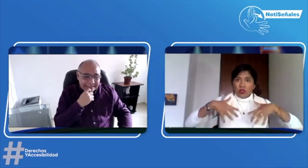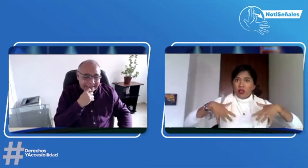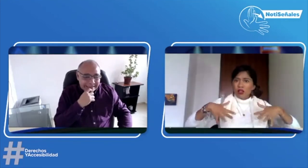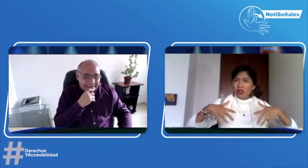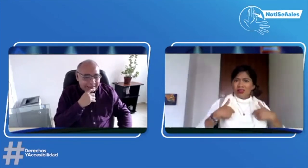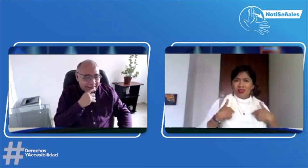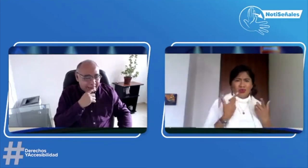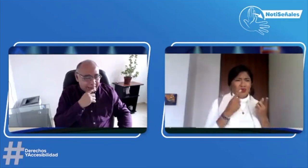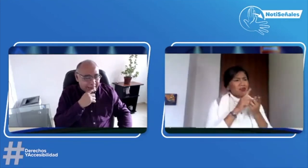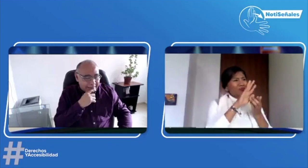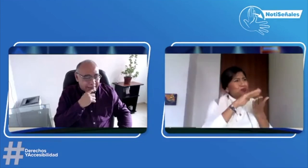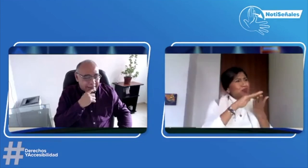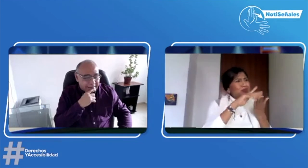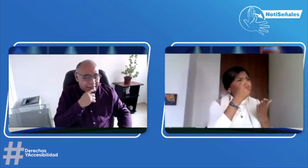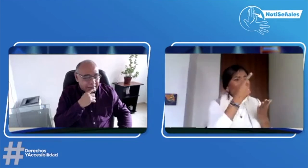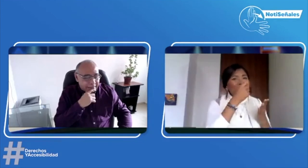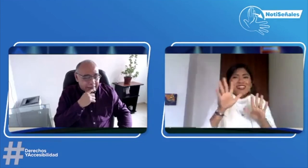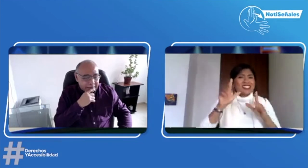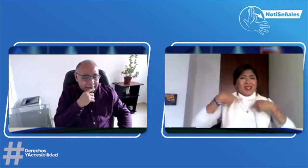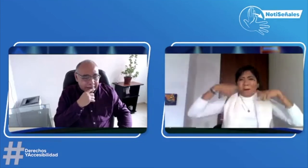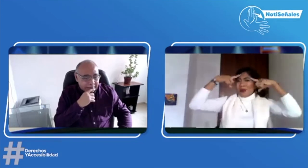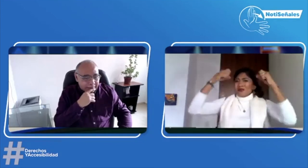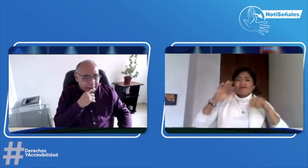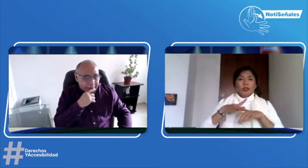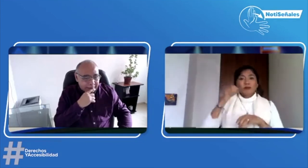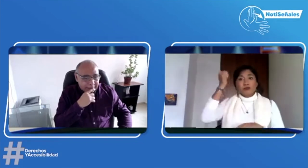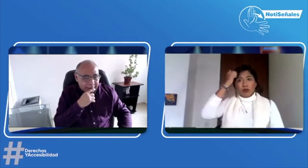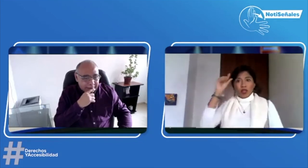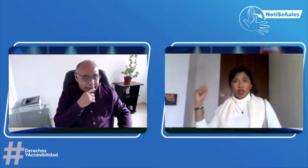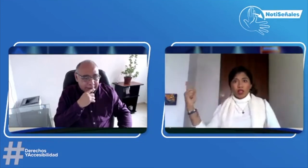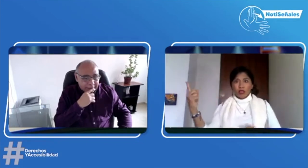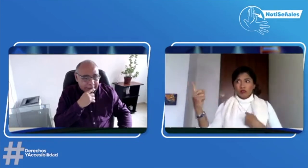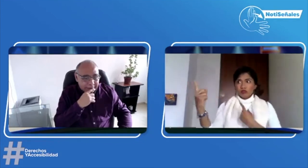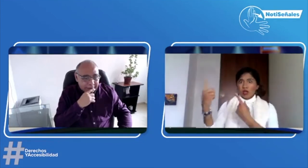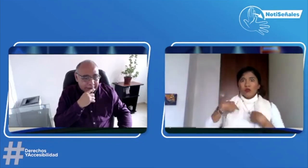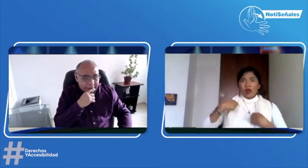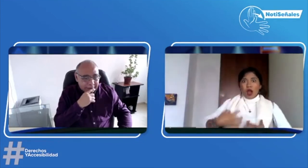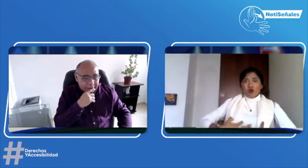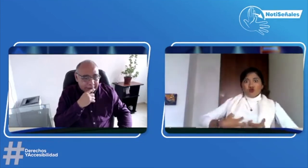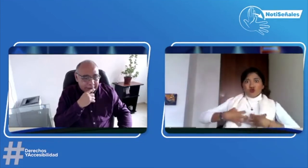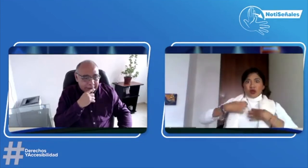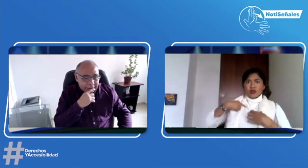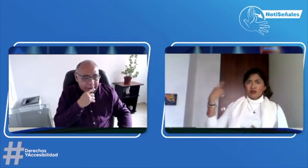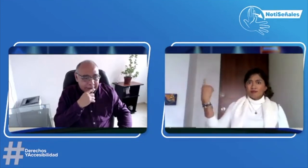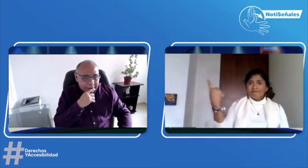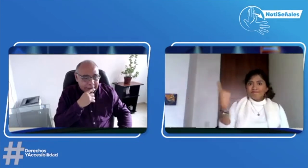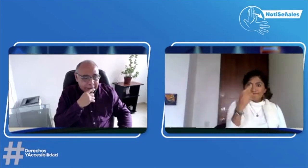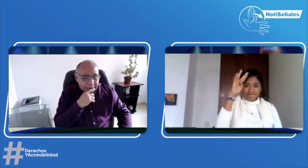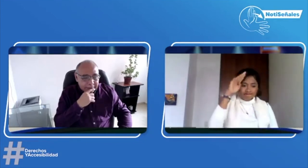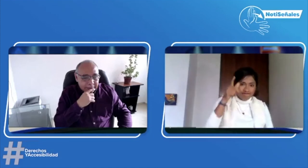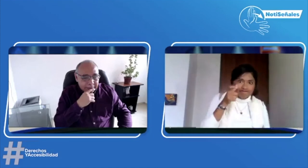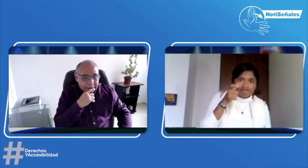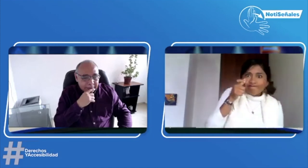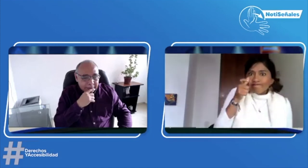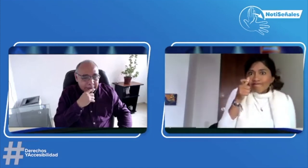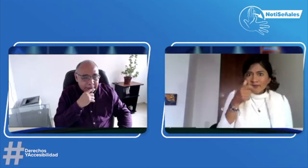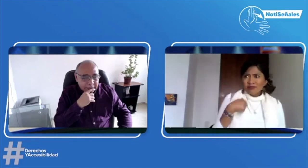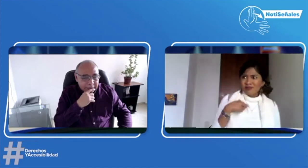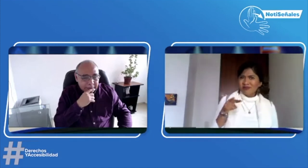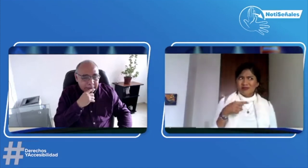muy nerviosa, muy nerviosa. Yo estaba muy preocupada. Entonces, vino un profesor que estaba ahí